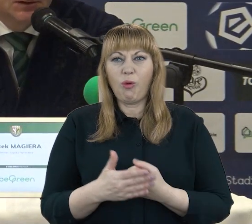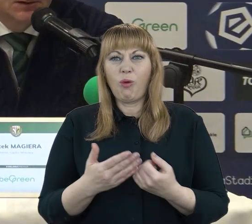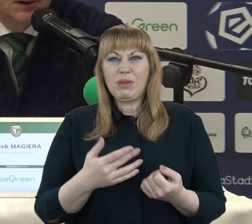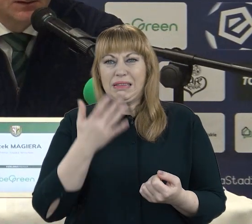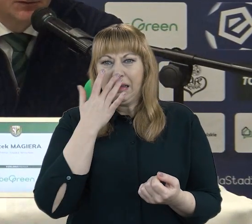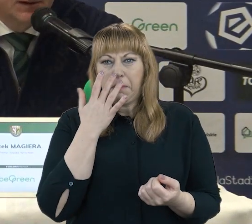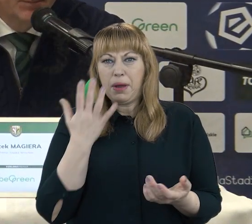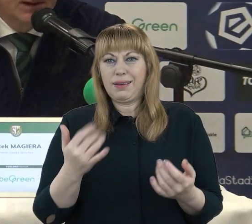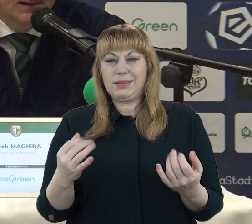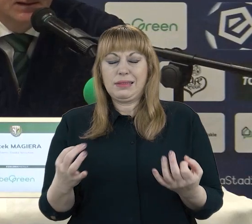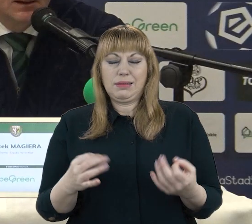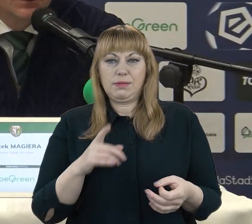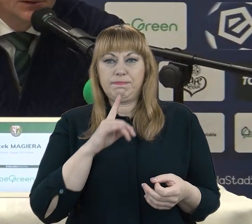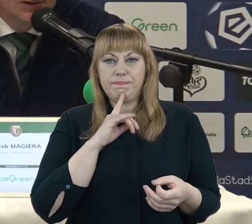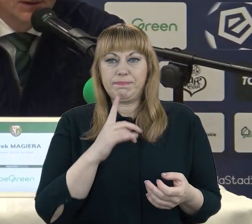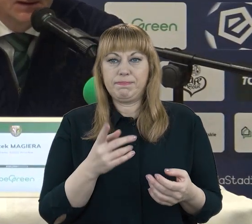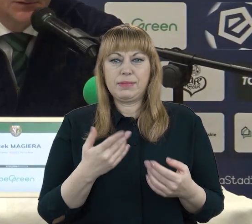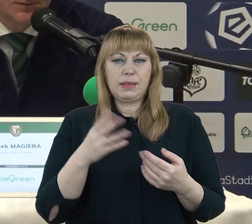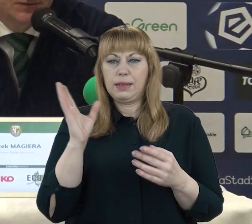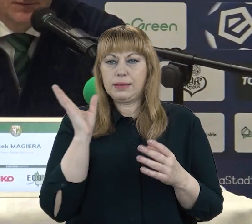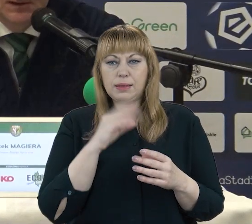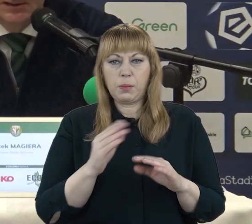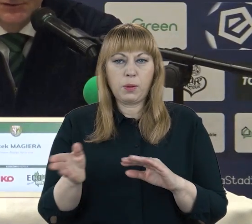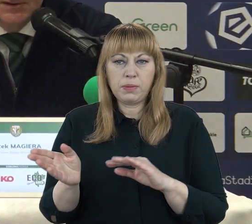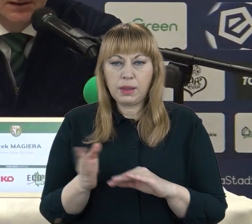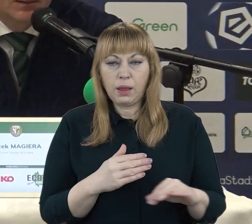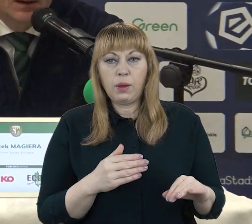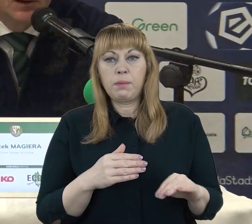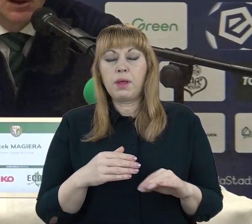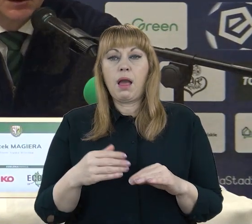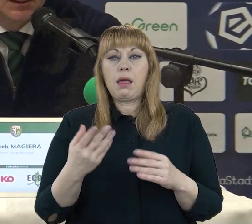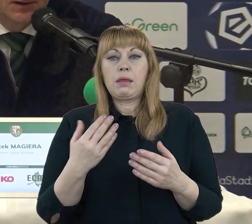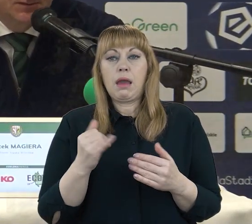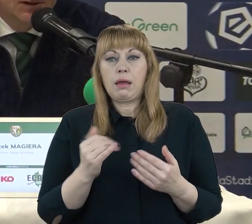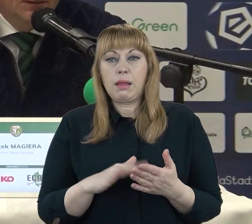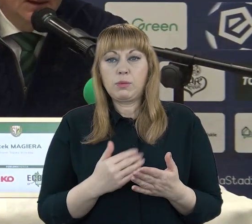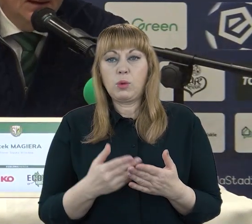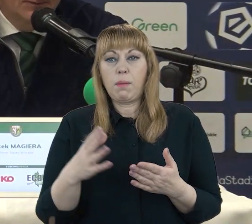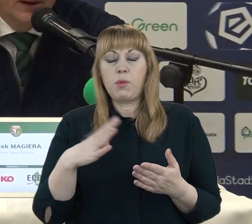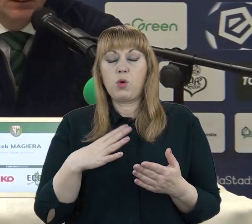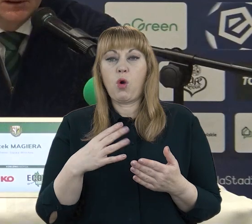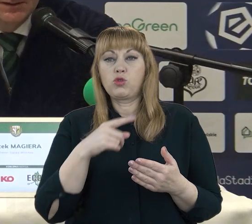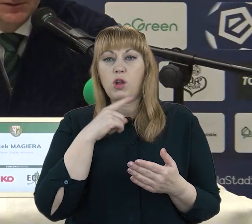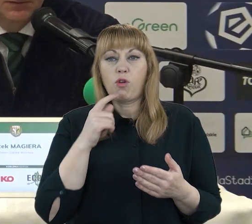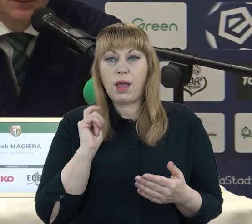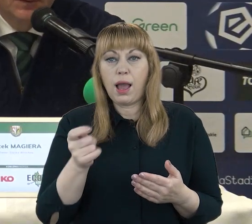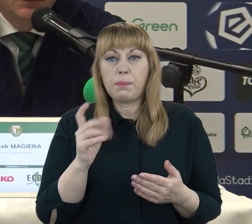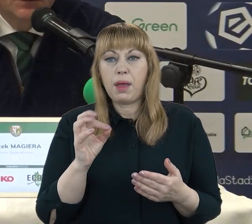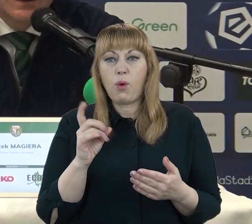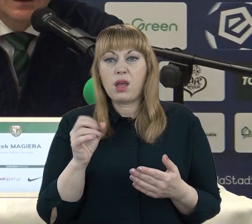o tym nikt nie mówi i nikt nie będzie o tym pamiętał, że powinna być uznana bramka w niecieczy, że powinna być czerwona kartka puerto, objawibyśmy w przewadze.